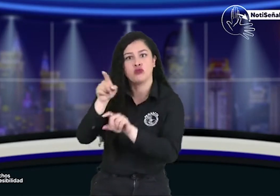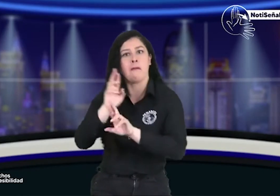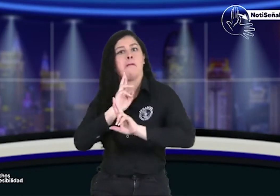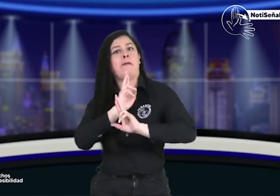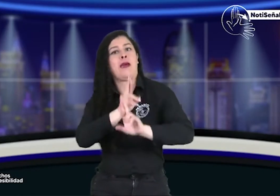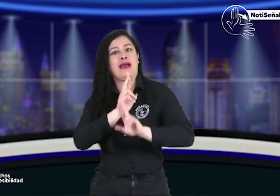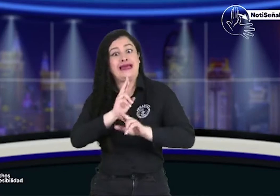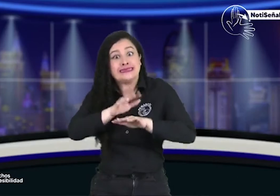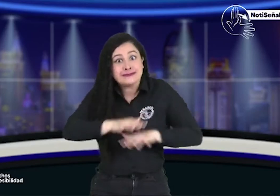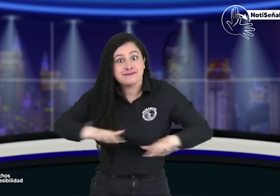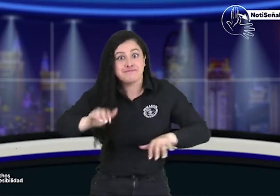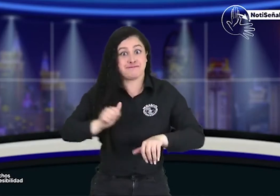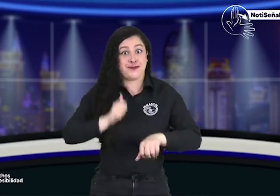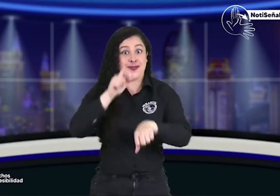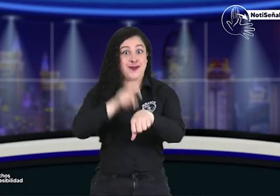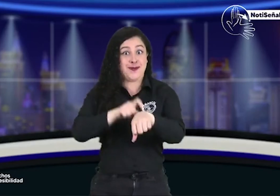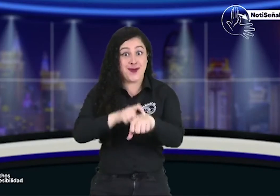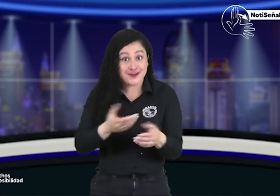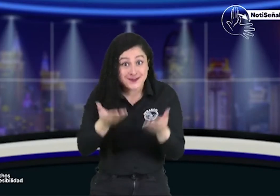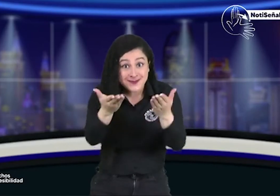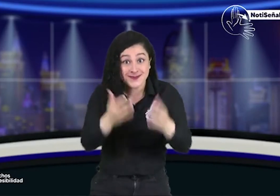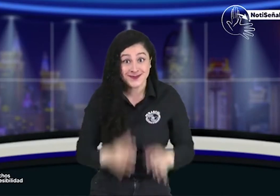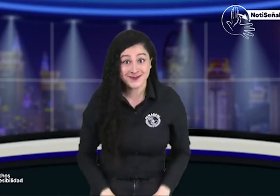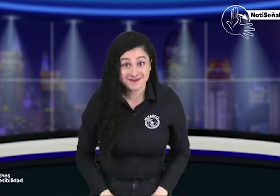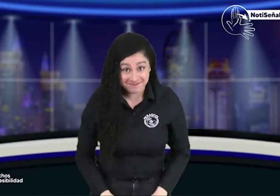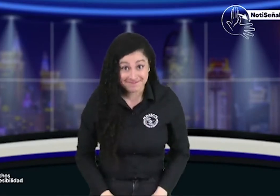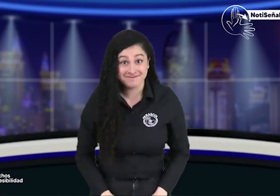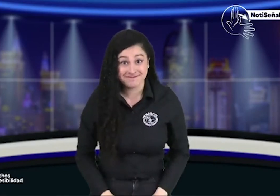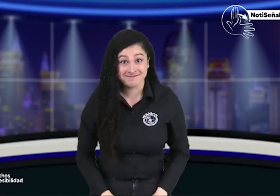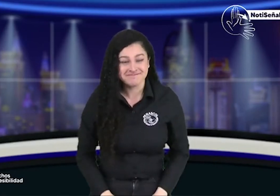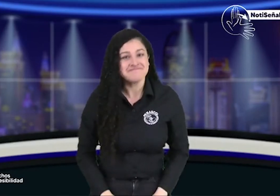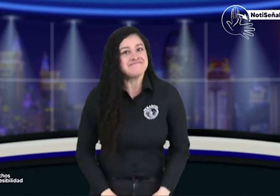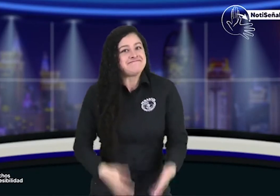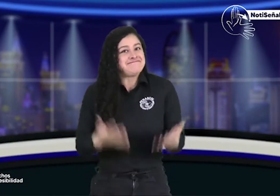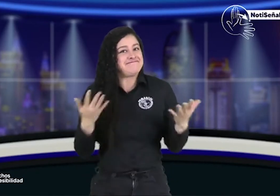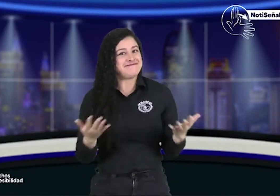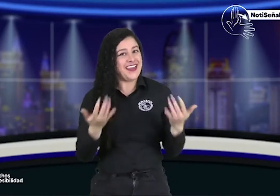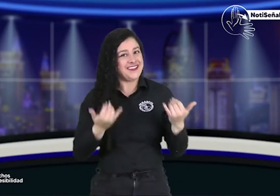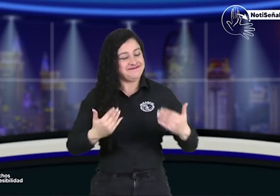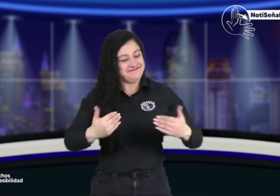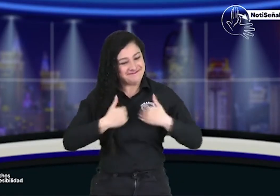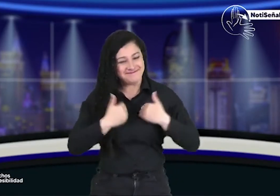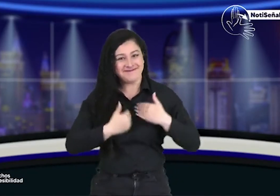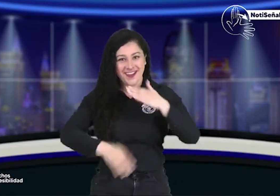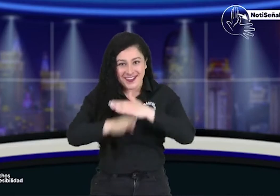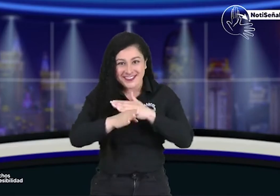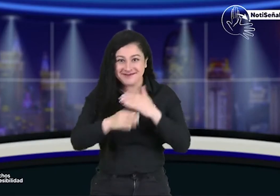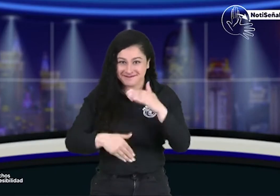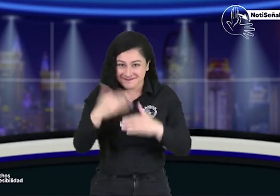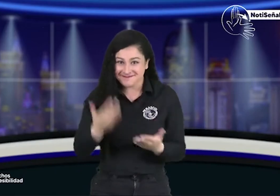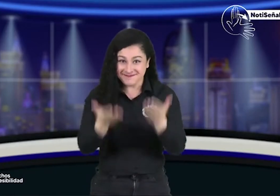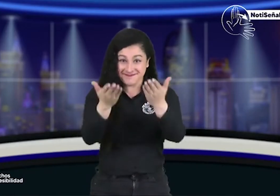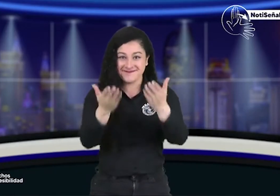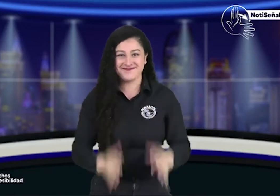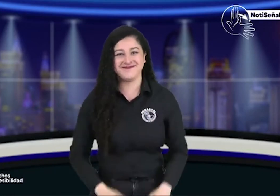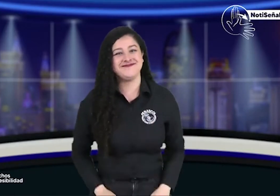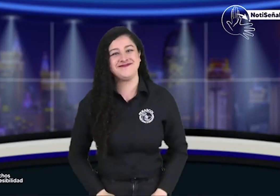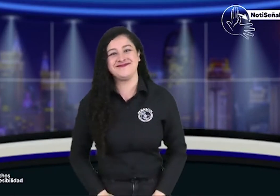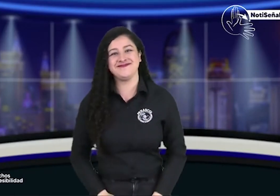estaremos leyendo y también estaremos preguntando en este espacio aprovechen este espacio adelante por eso nosotros aquí continuamos